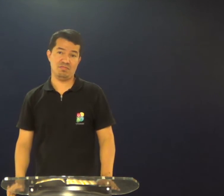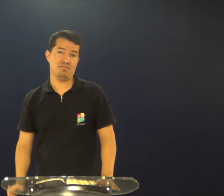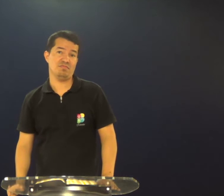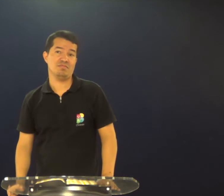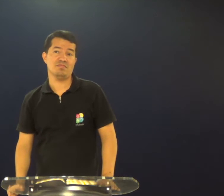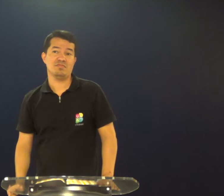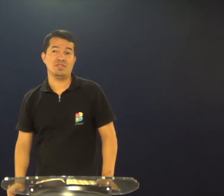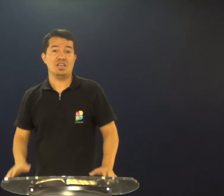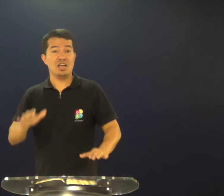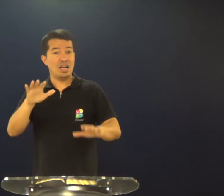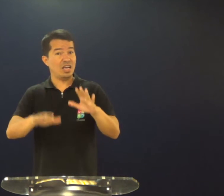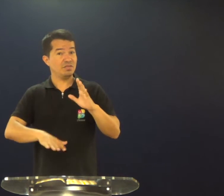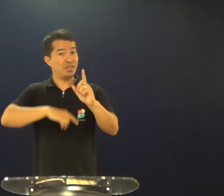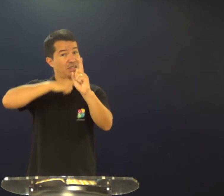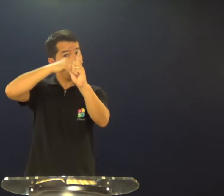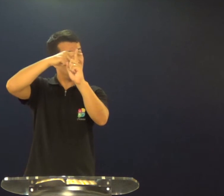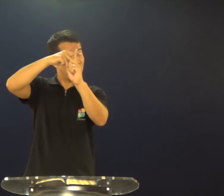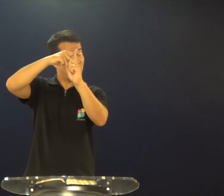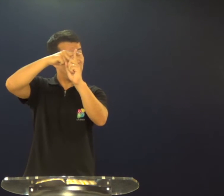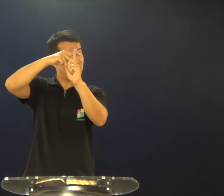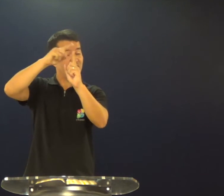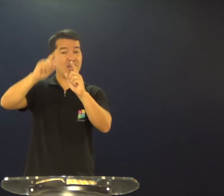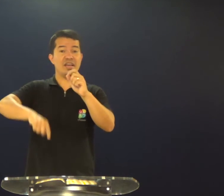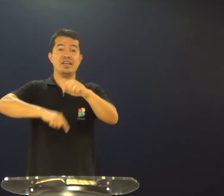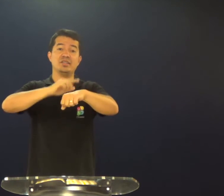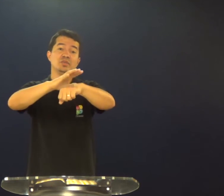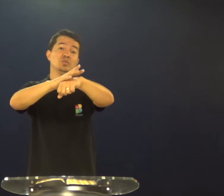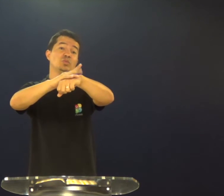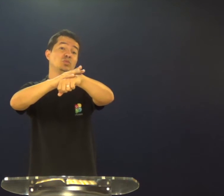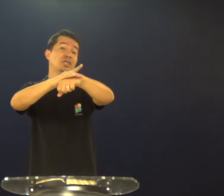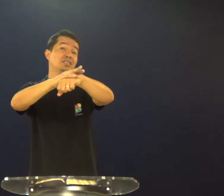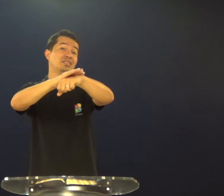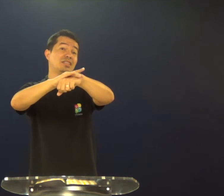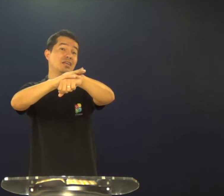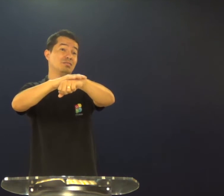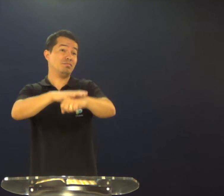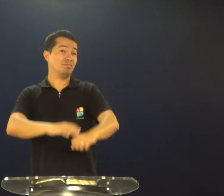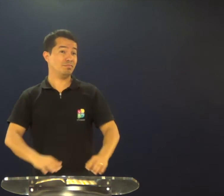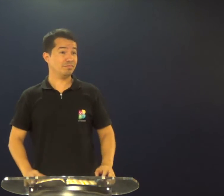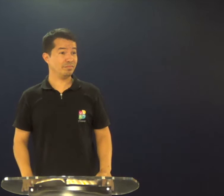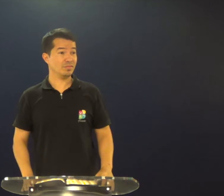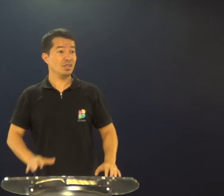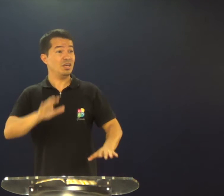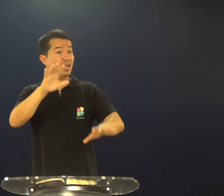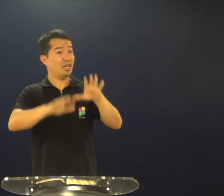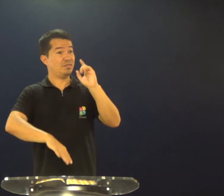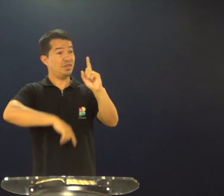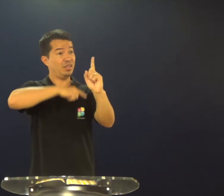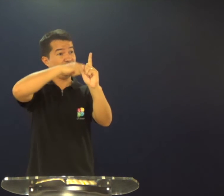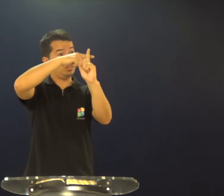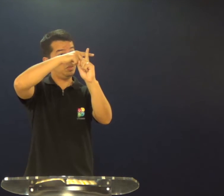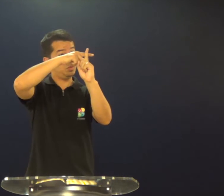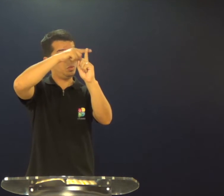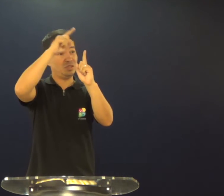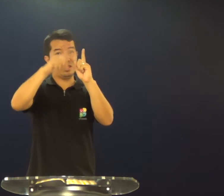perdido, às vezes é uma doença, às vezes